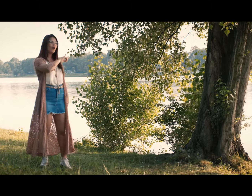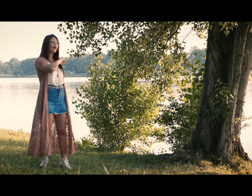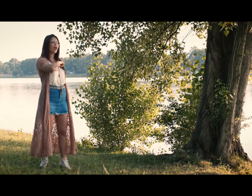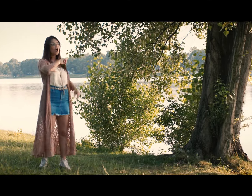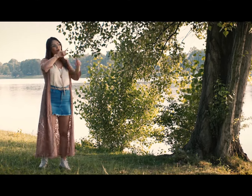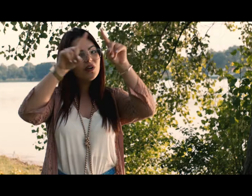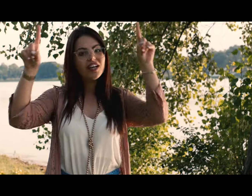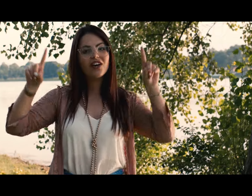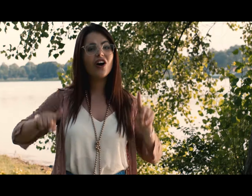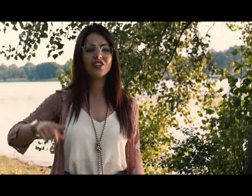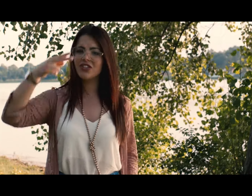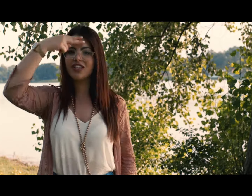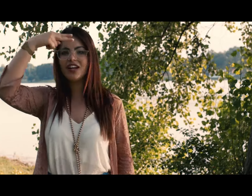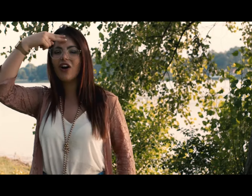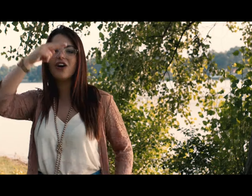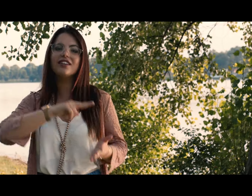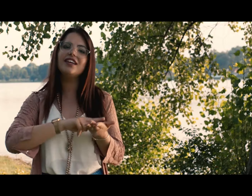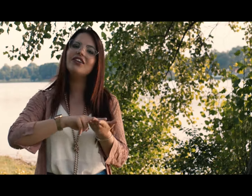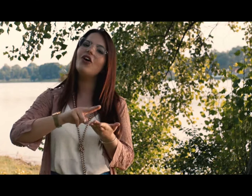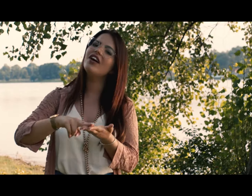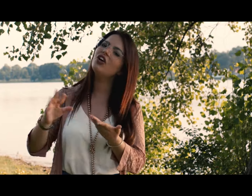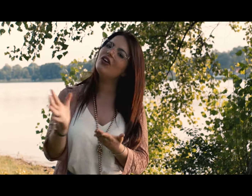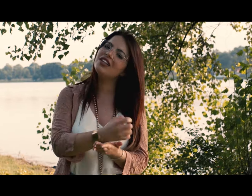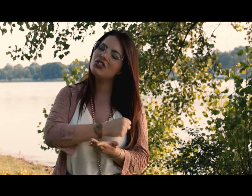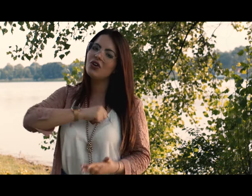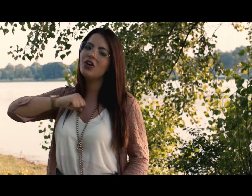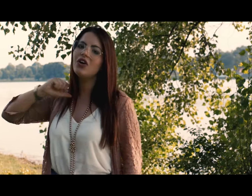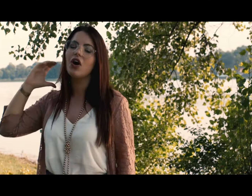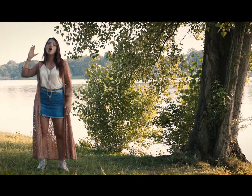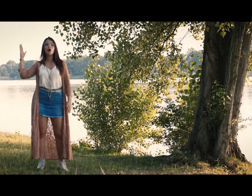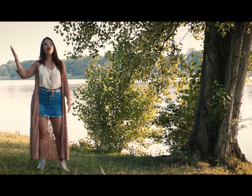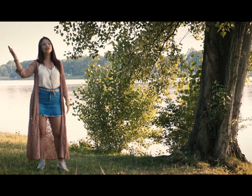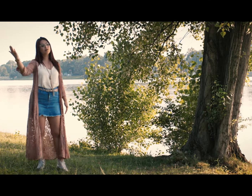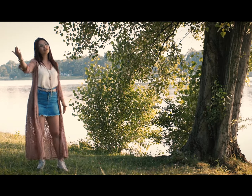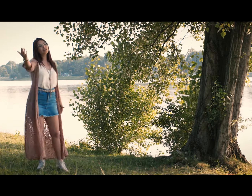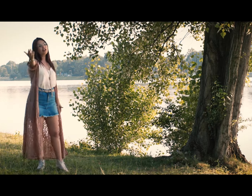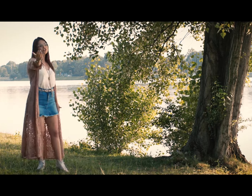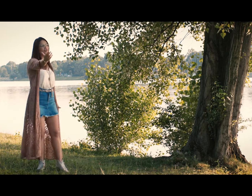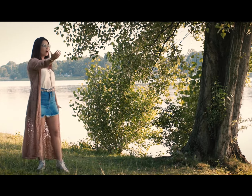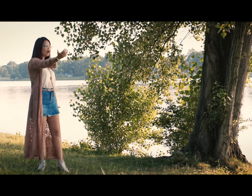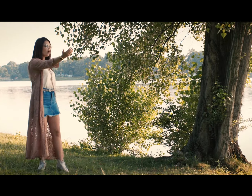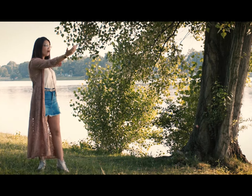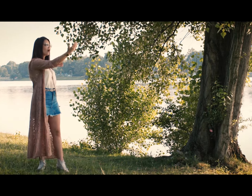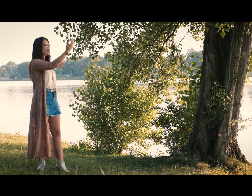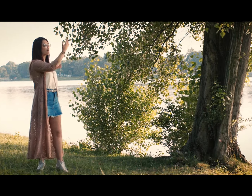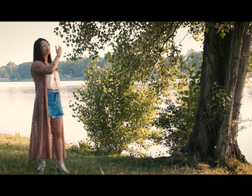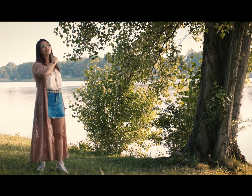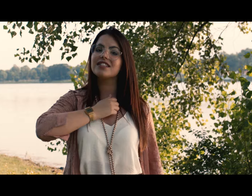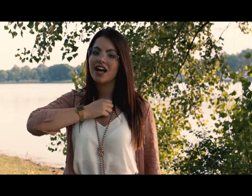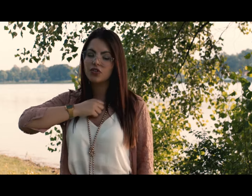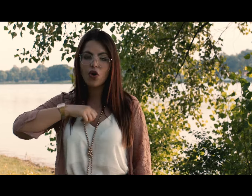Un negozio di ricordi dove colleziono Ogni parte di ciò che è stato